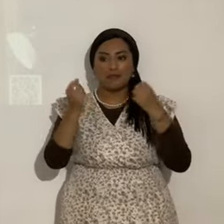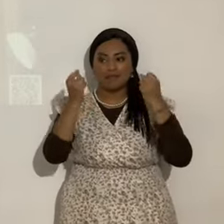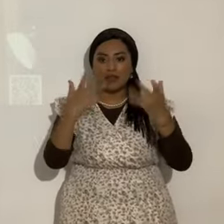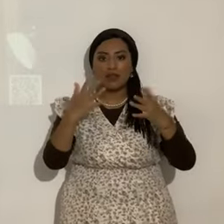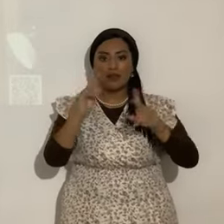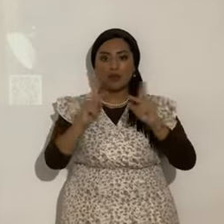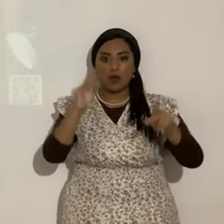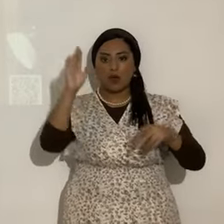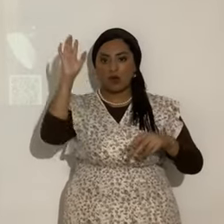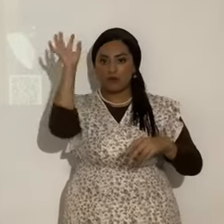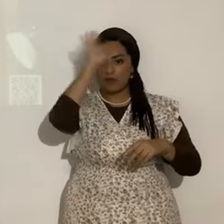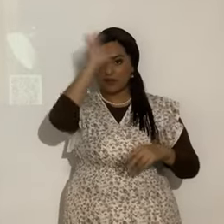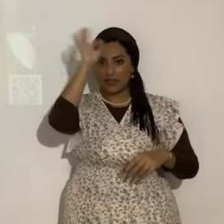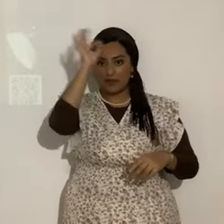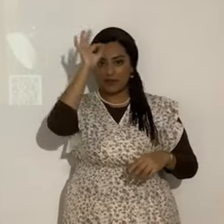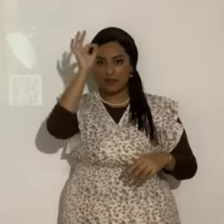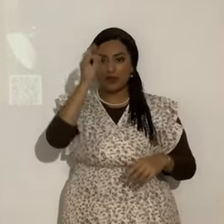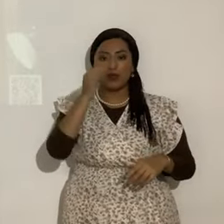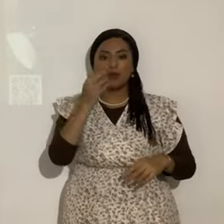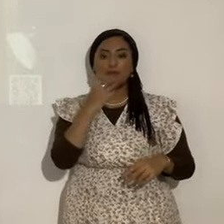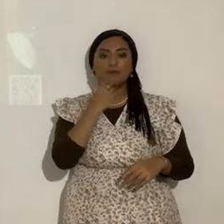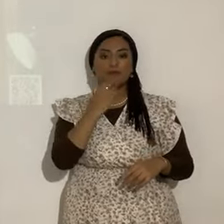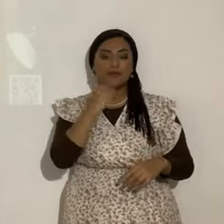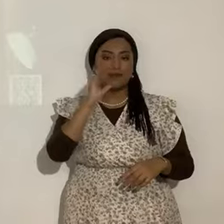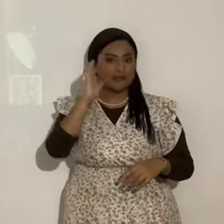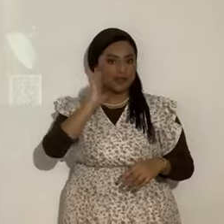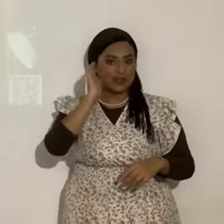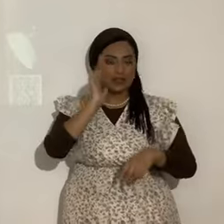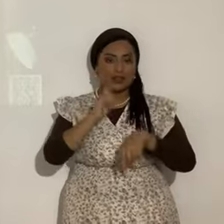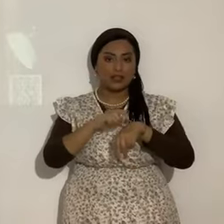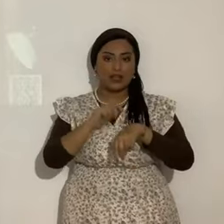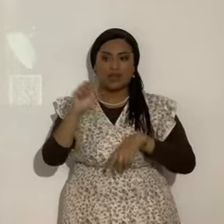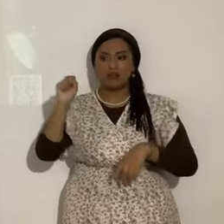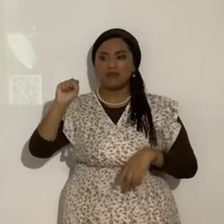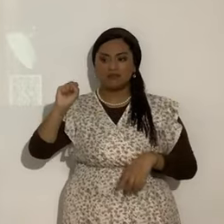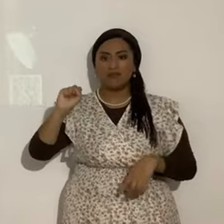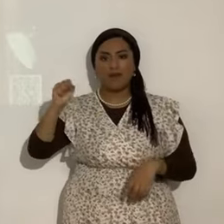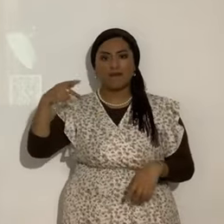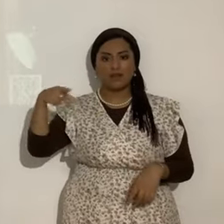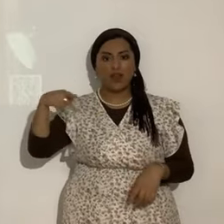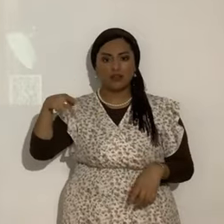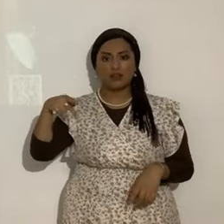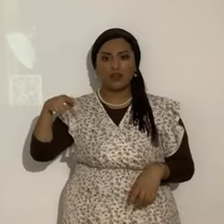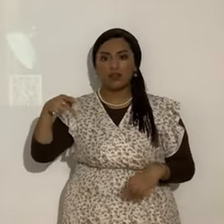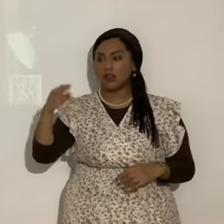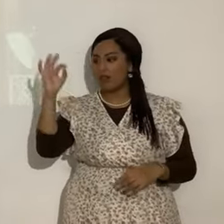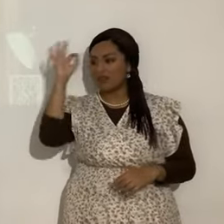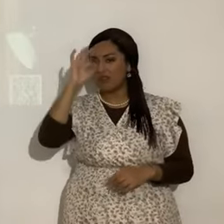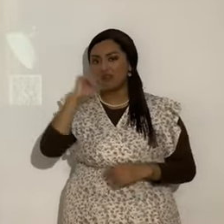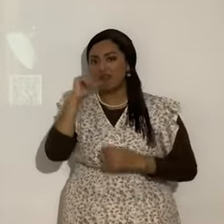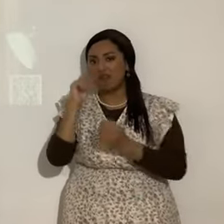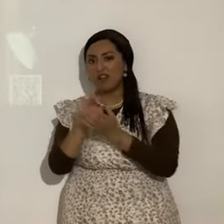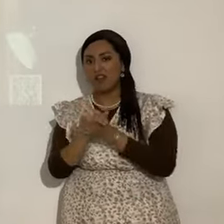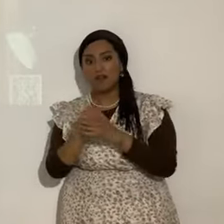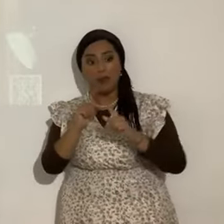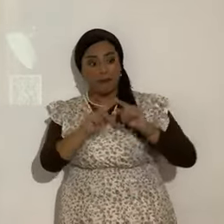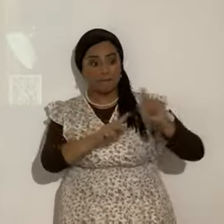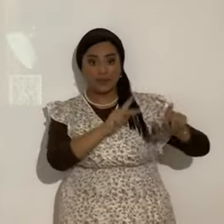de ellos. De los judíos. De los fariseos. Sobre todo el pueblo lo amaba. Hayashua. A pesar de la